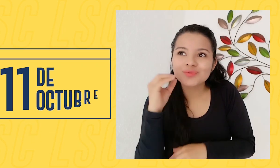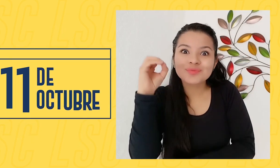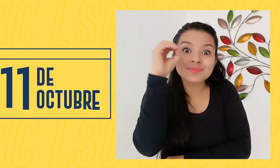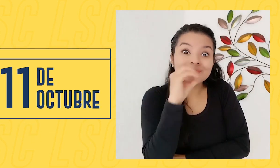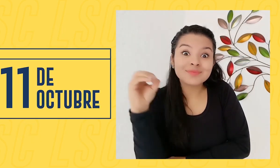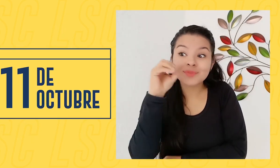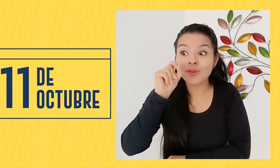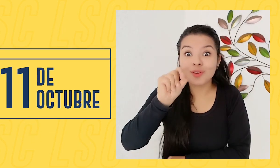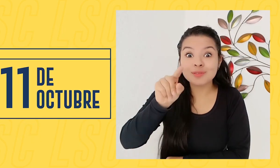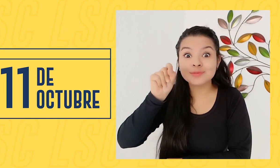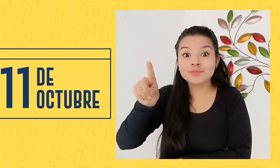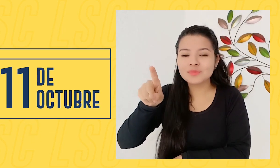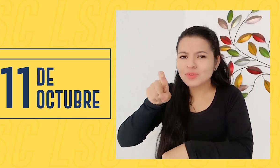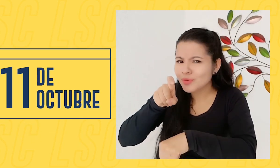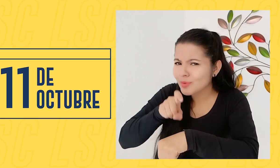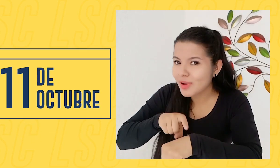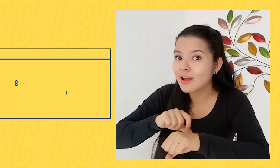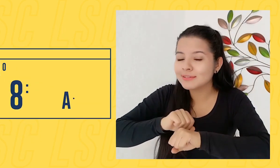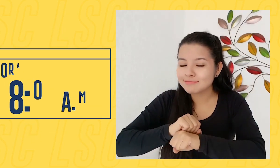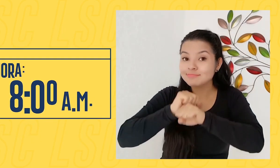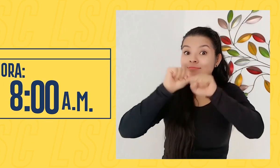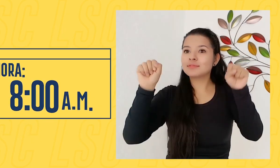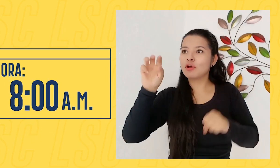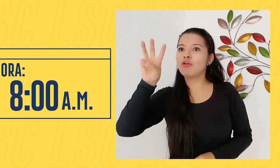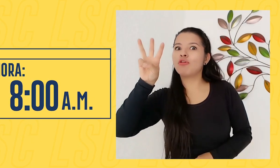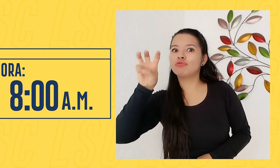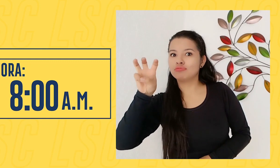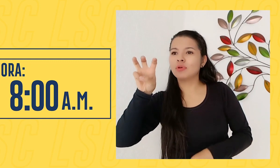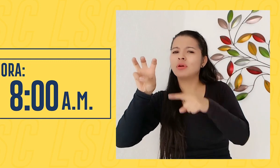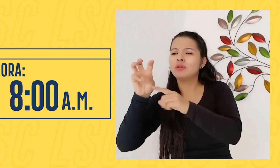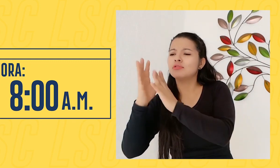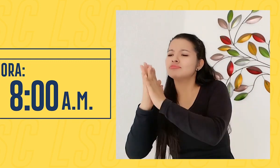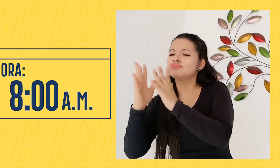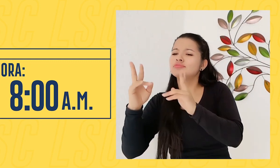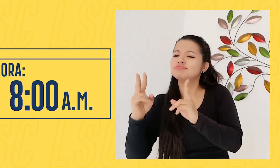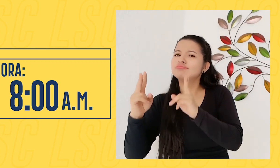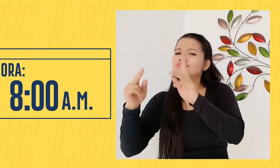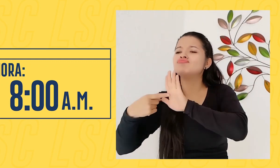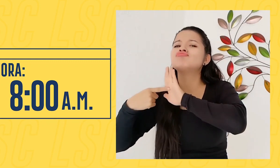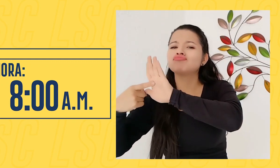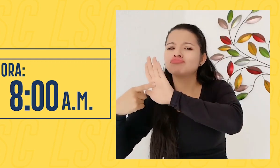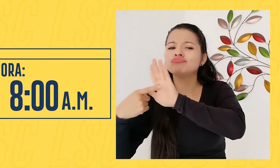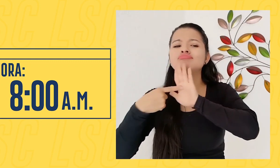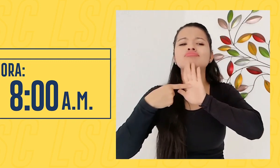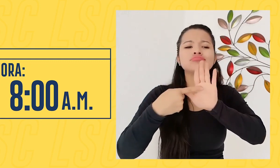octubre desde las 8 de la mañana. Estaremos en franjas de tiempo hasta las 5 de la tarde.